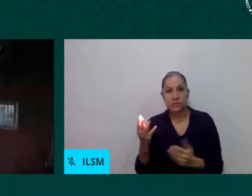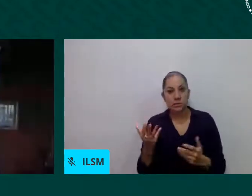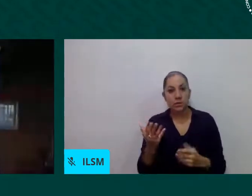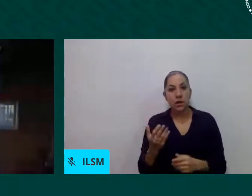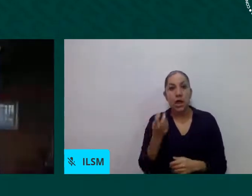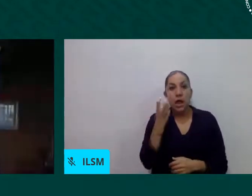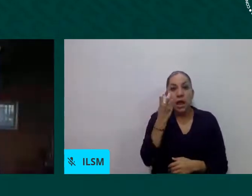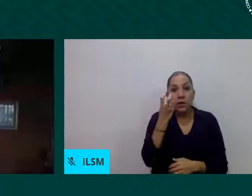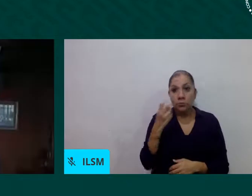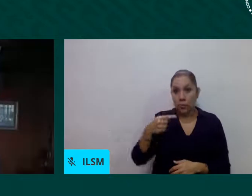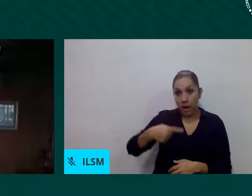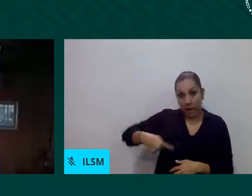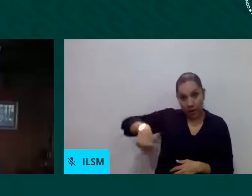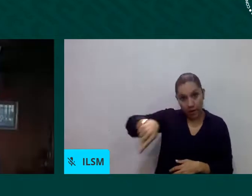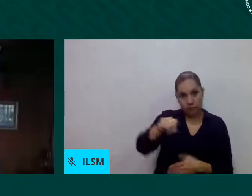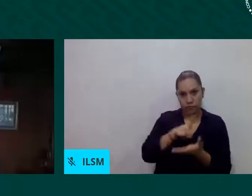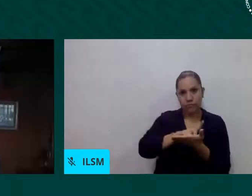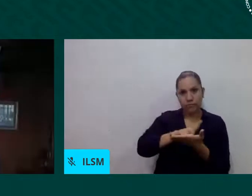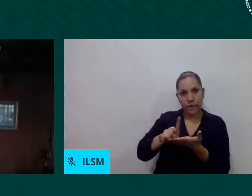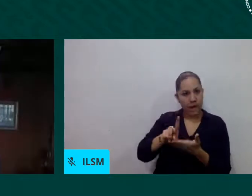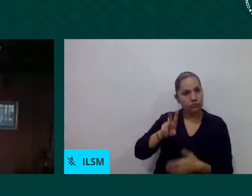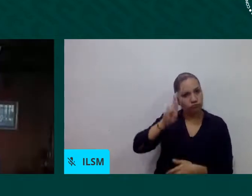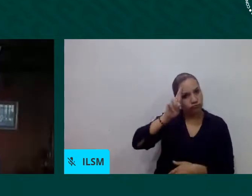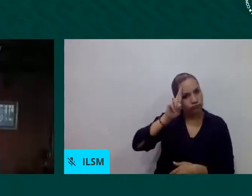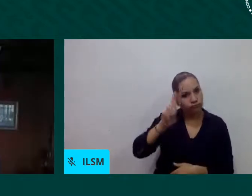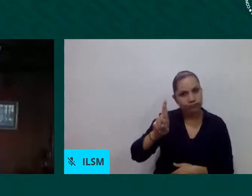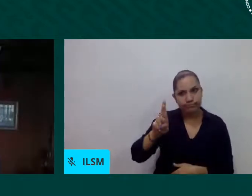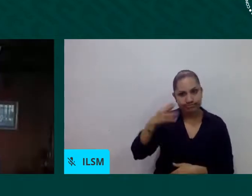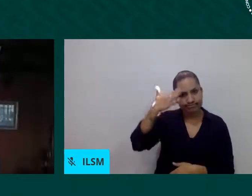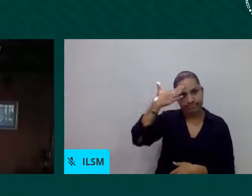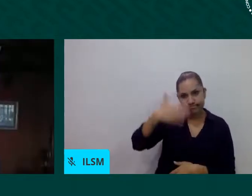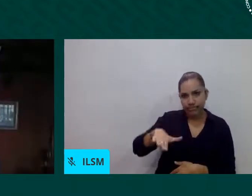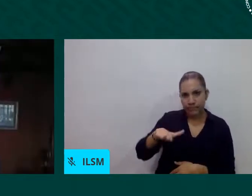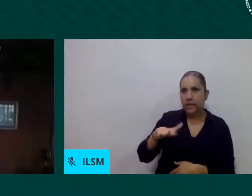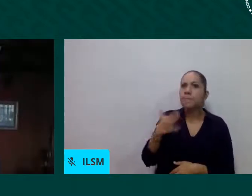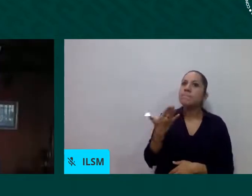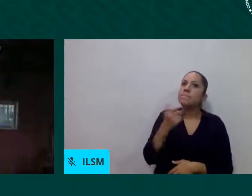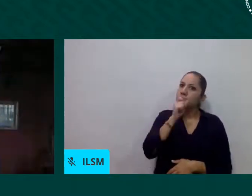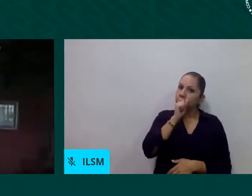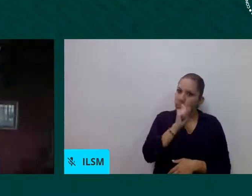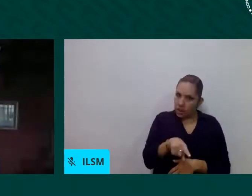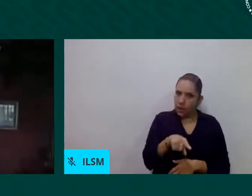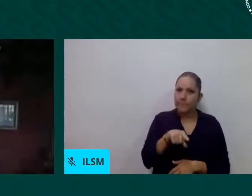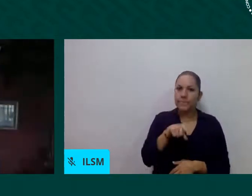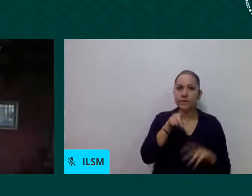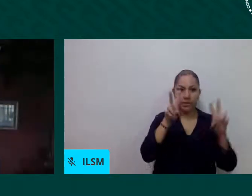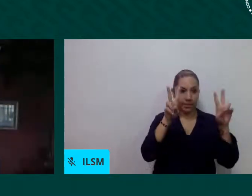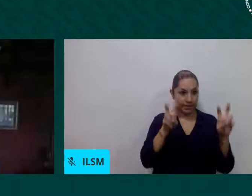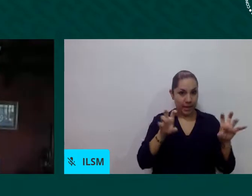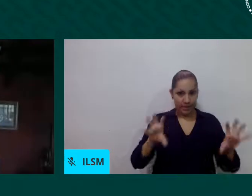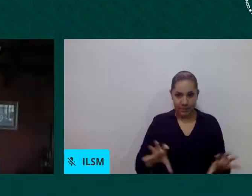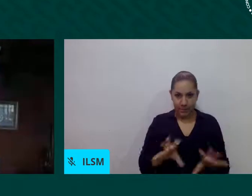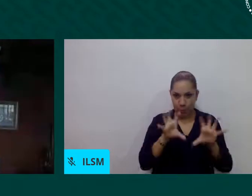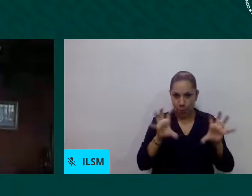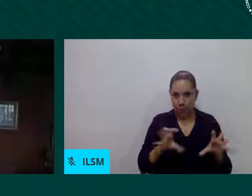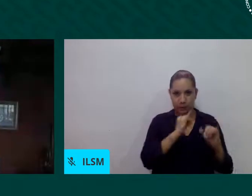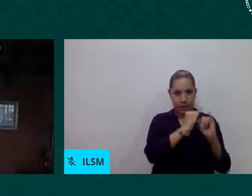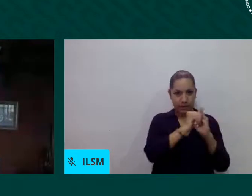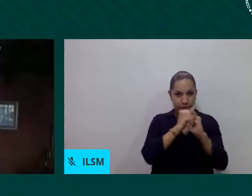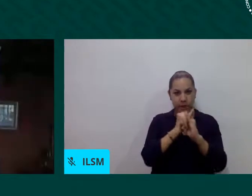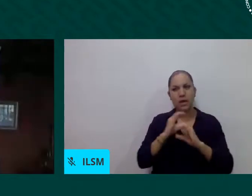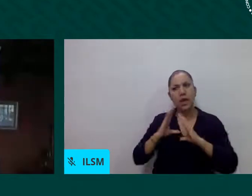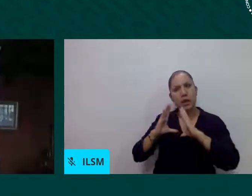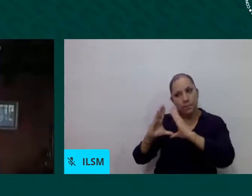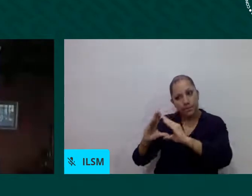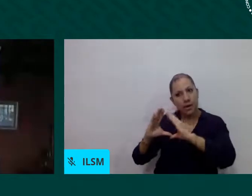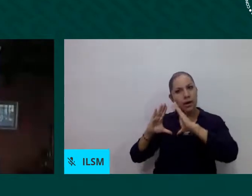reconocimiento de capacitaciones en materia digital para poder acceder a las herramientas digitales y tener